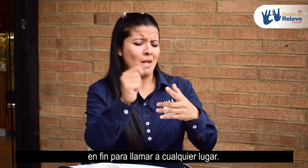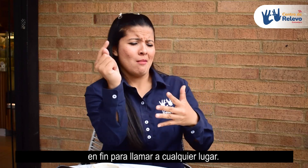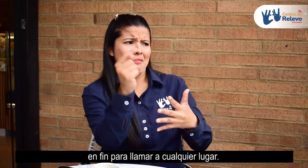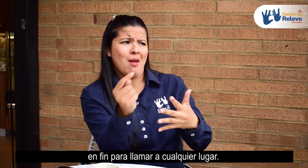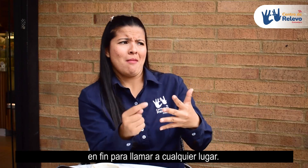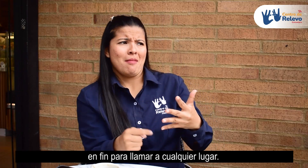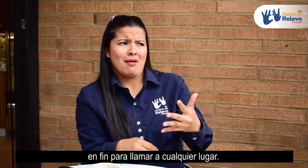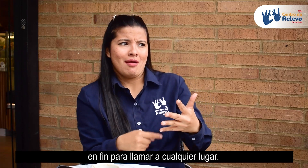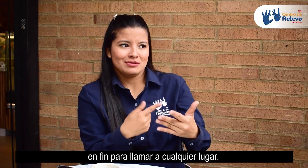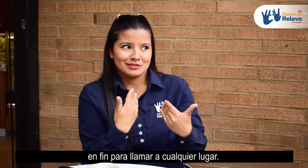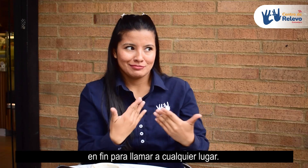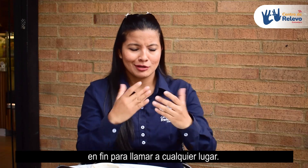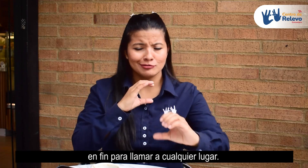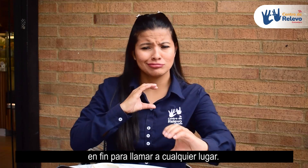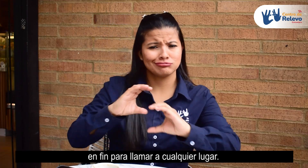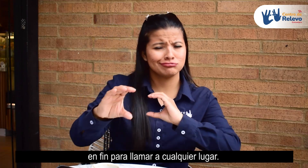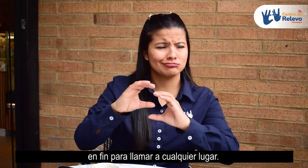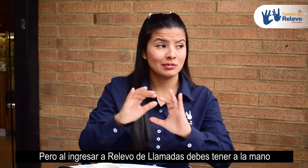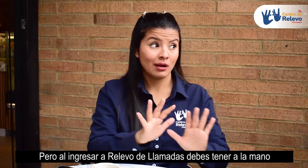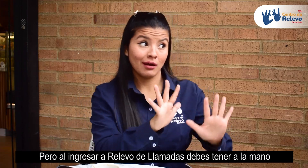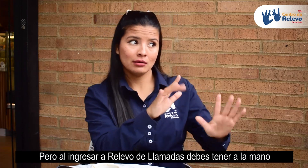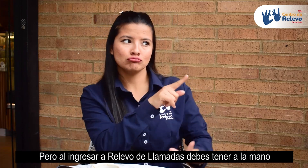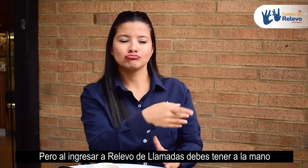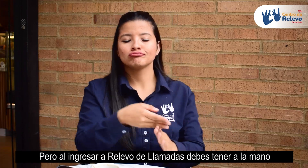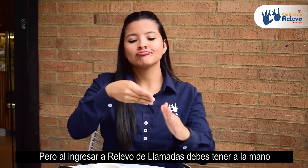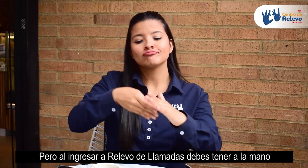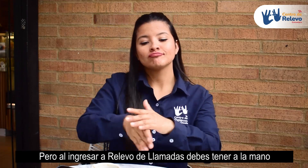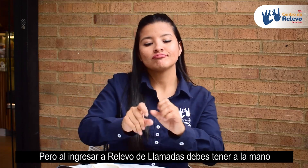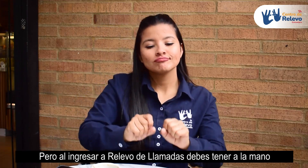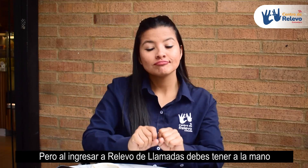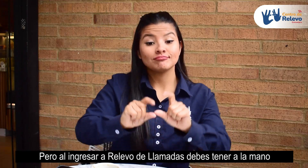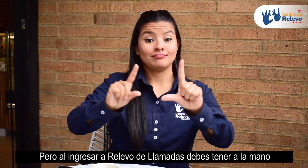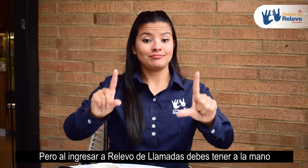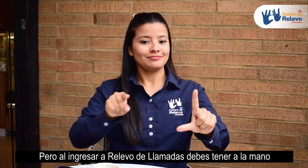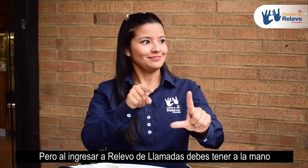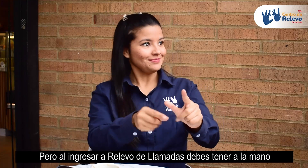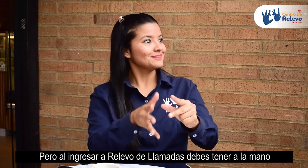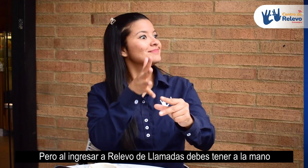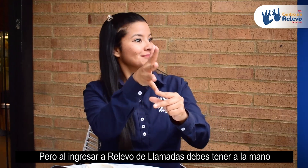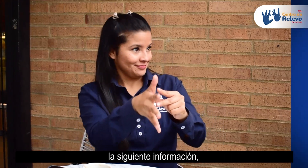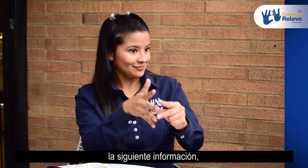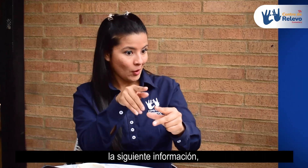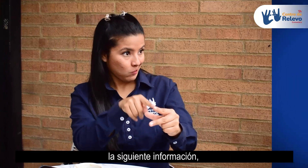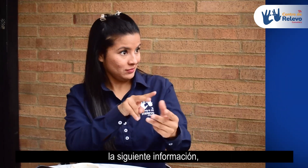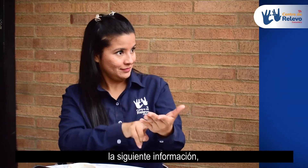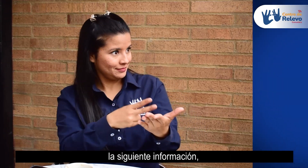para llamar a cualquier lugar Pero al ingresar a relevo de llamadas debes tener a la mano la siguiente información